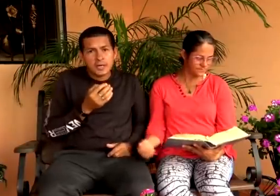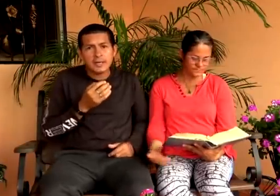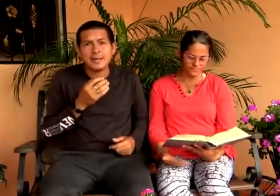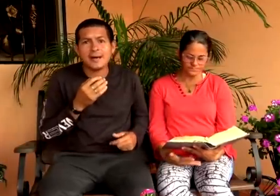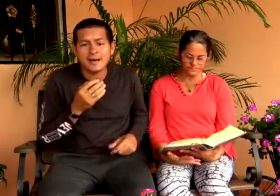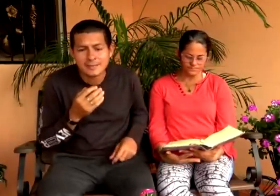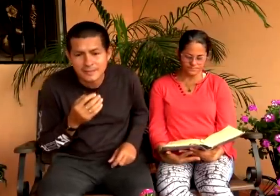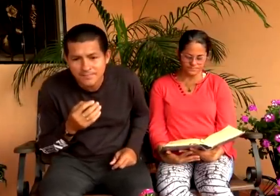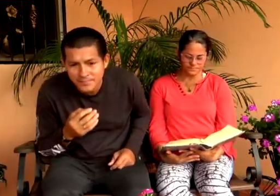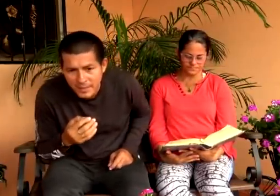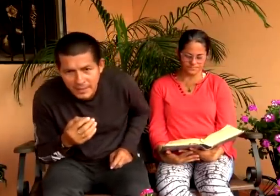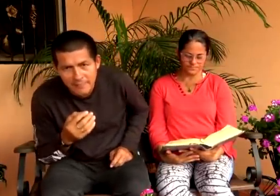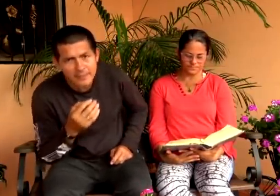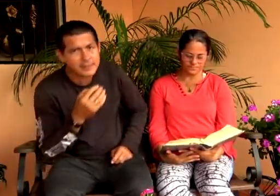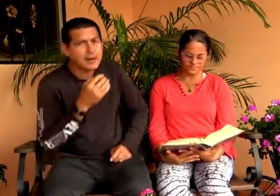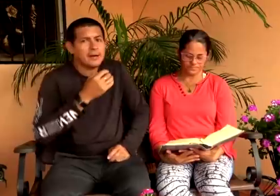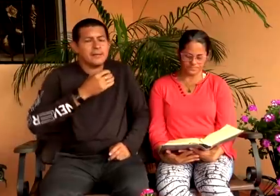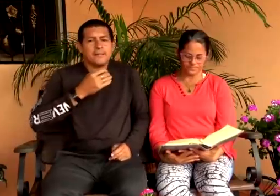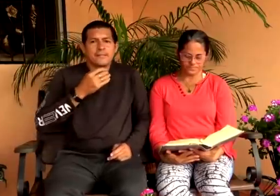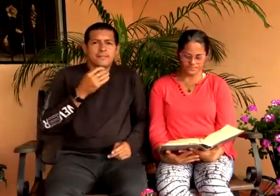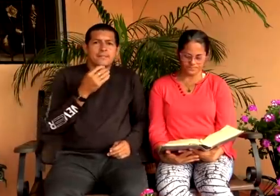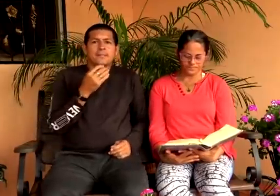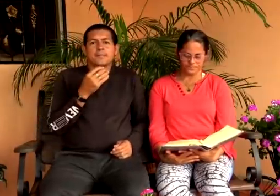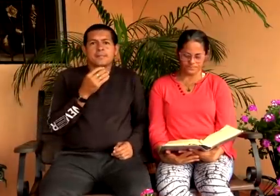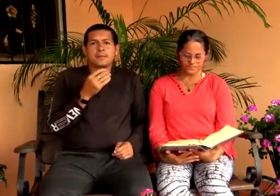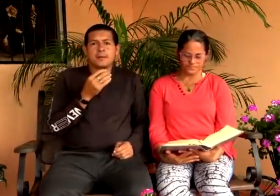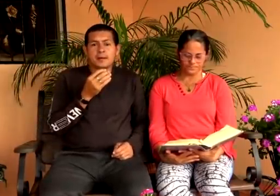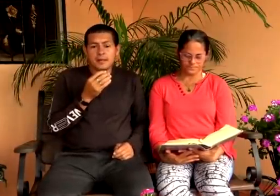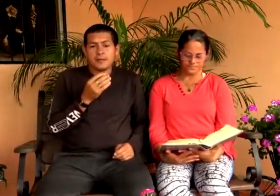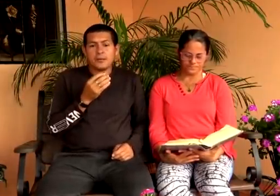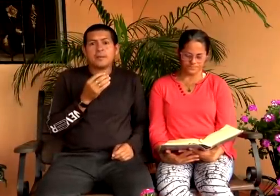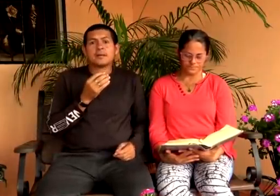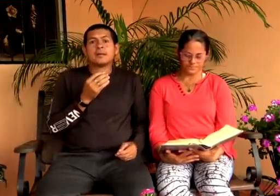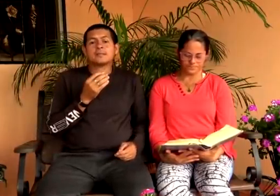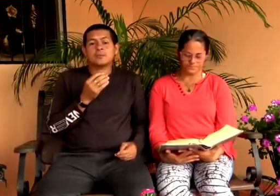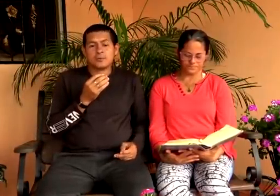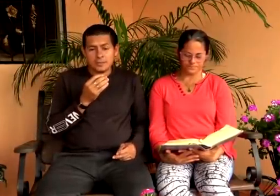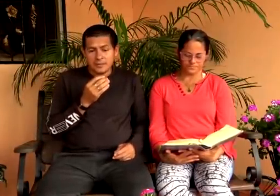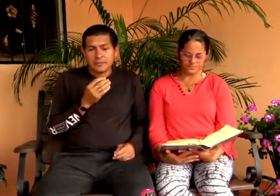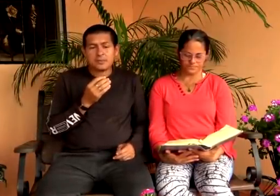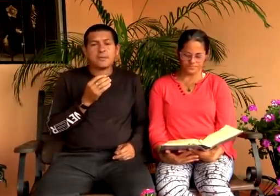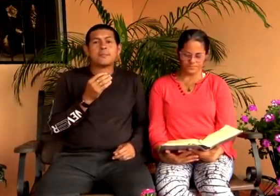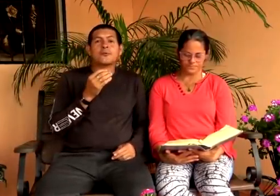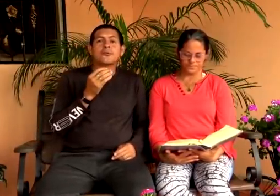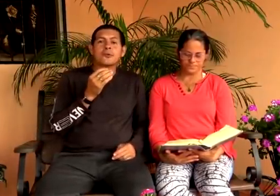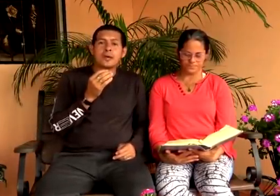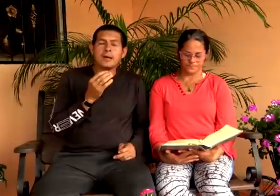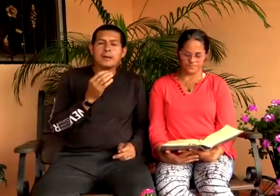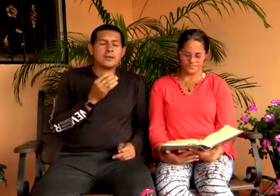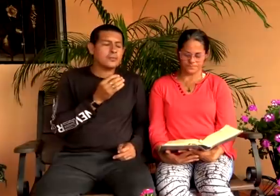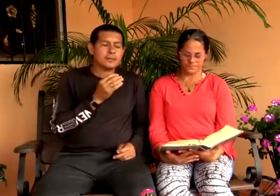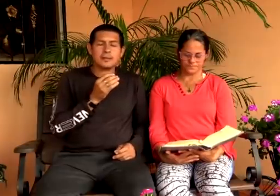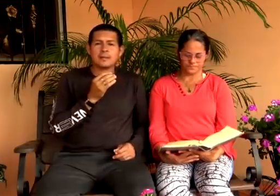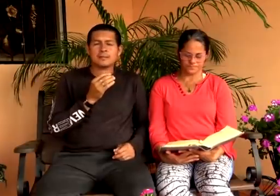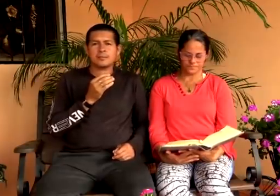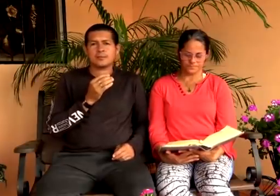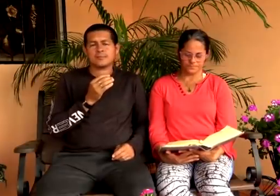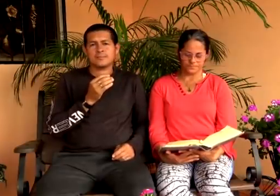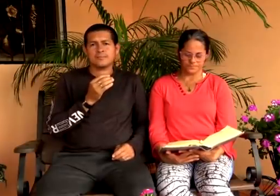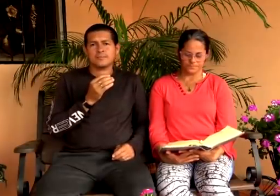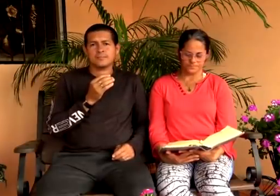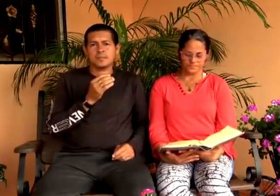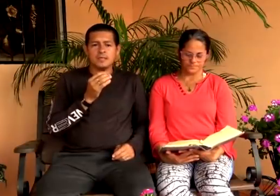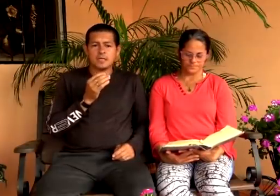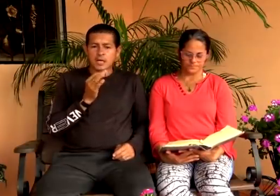quieren aceptar la verdad. Y han querido matar al Señor. Y vamos a ver por qué han querido matar al